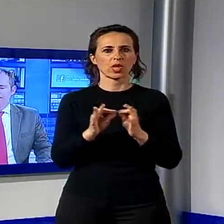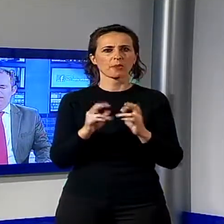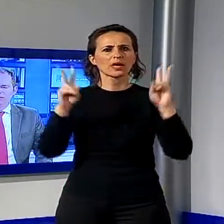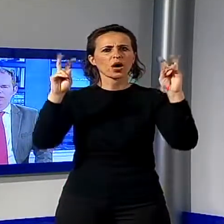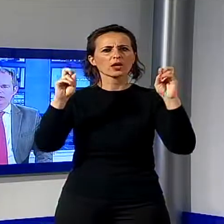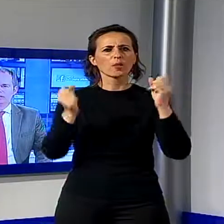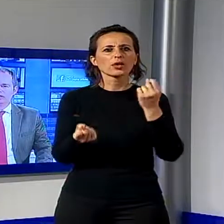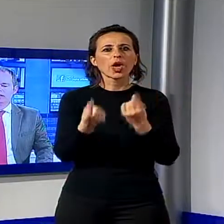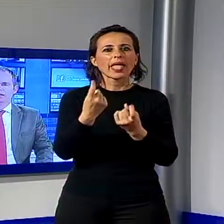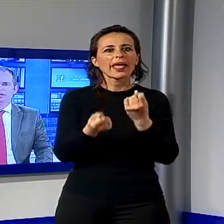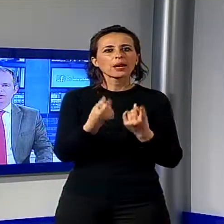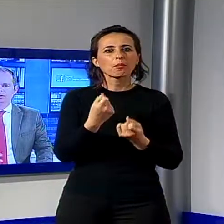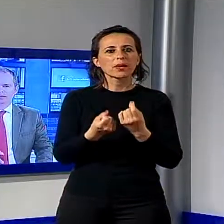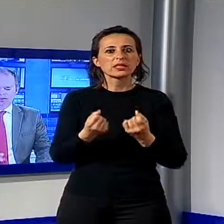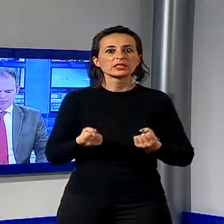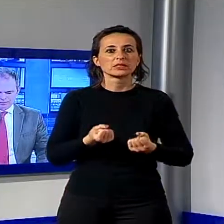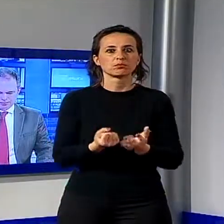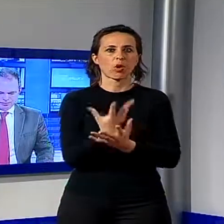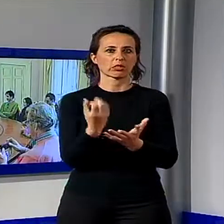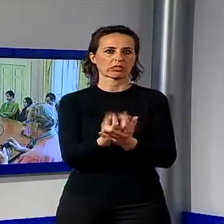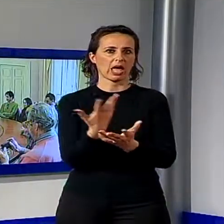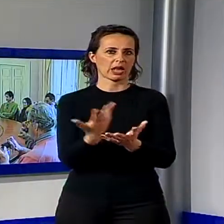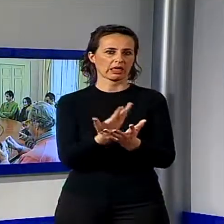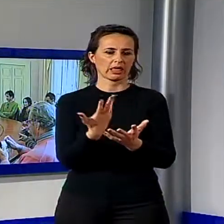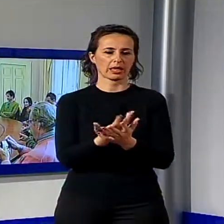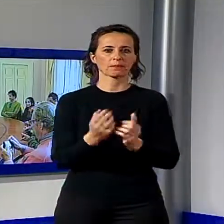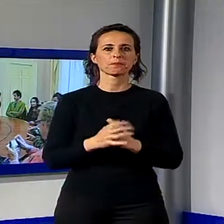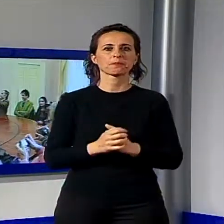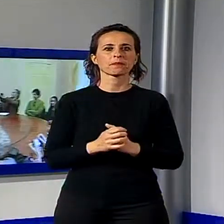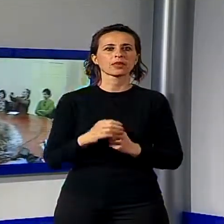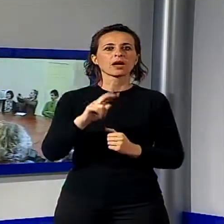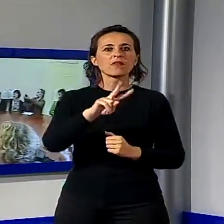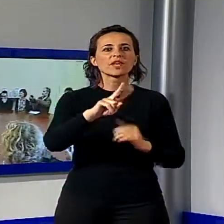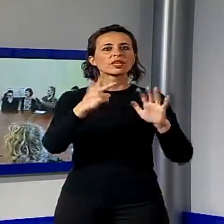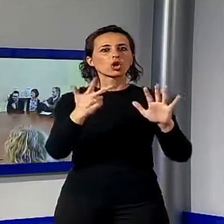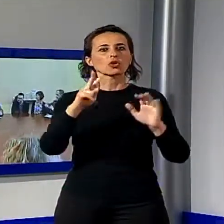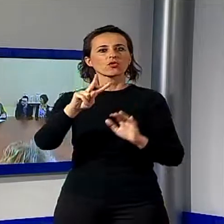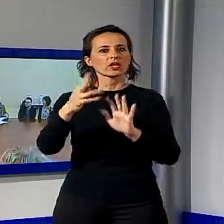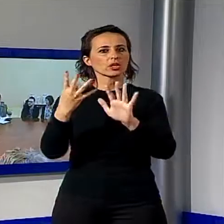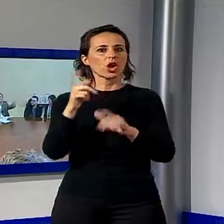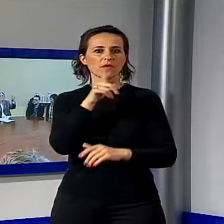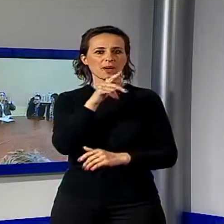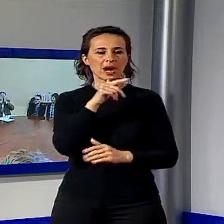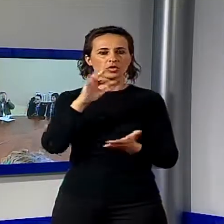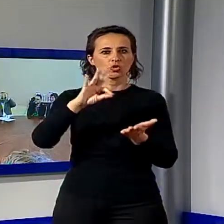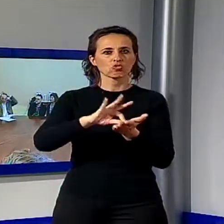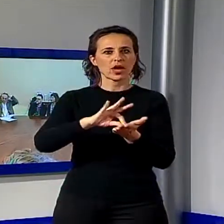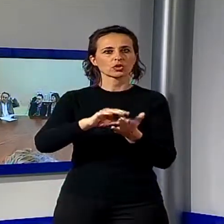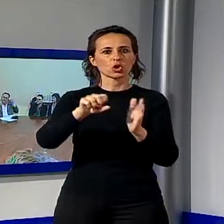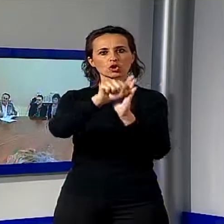Vediamo di che cosa si tratta in questo servizio. Sabato 28 e domenica 29 marzo, nel centro storico di Castelnuovo, si terrà